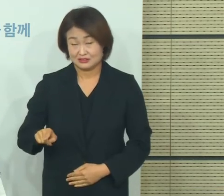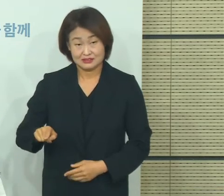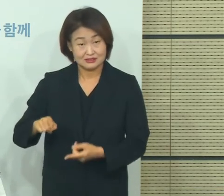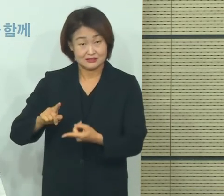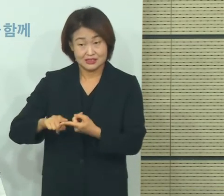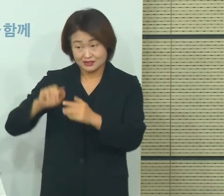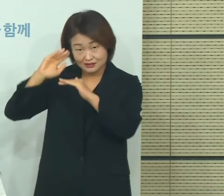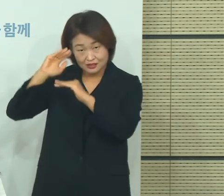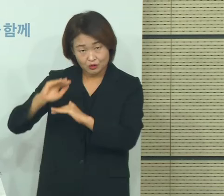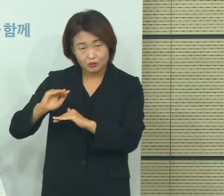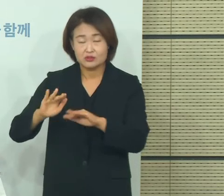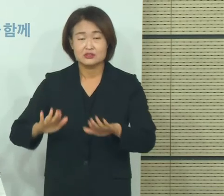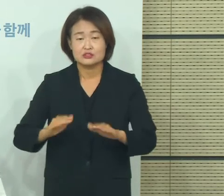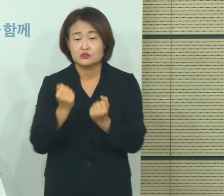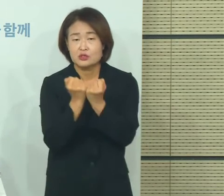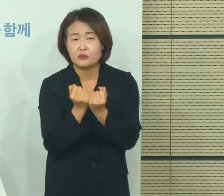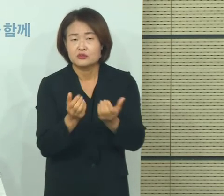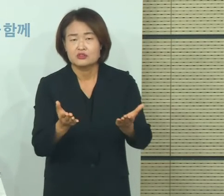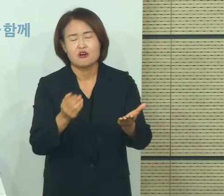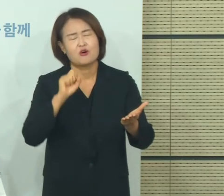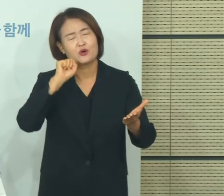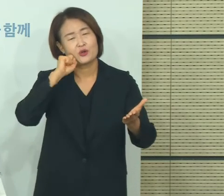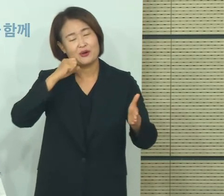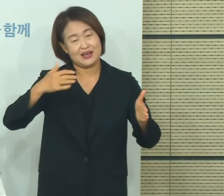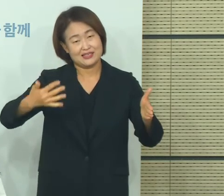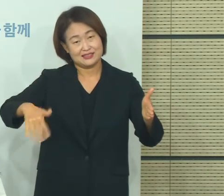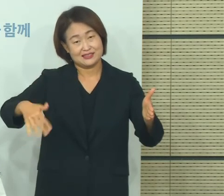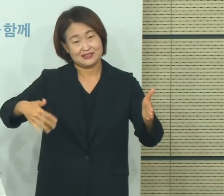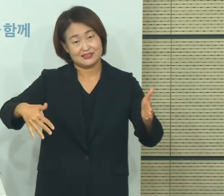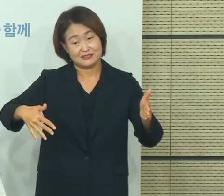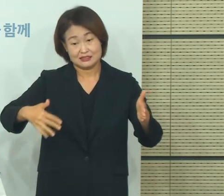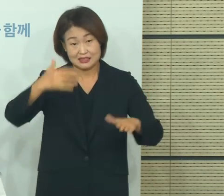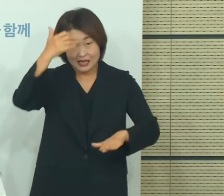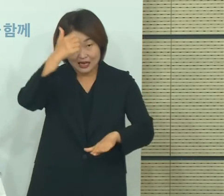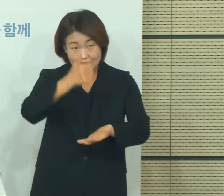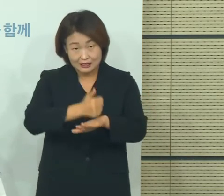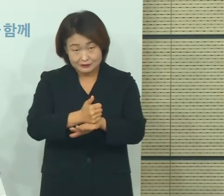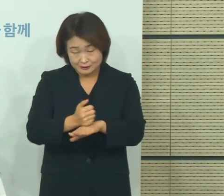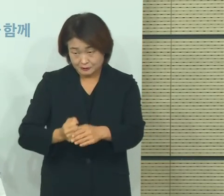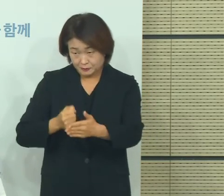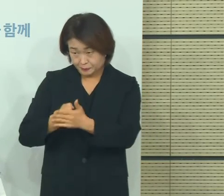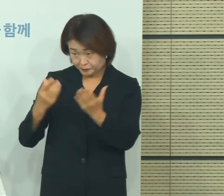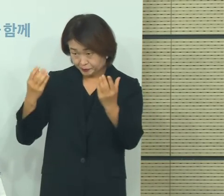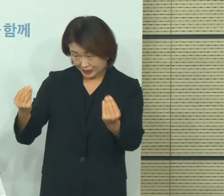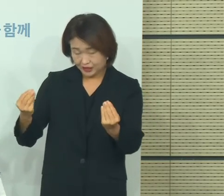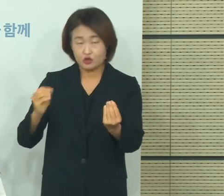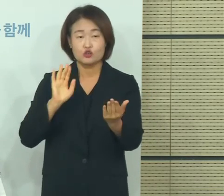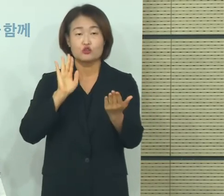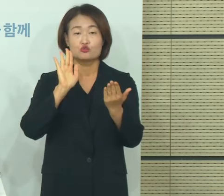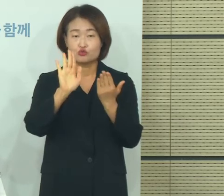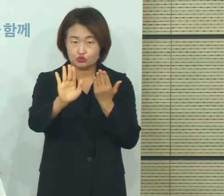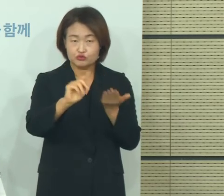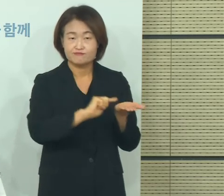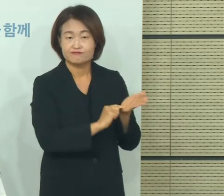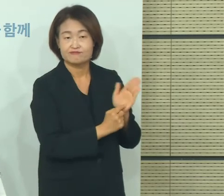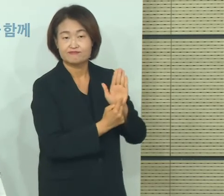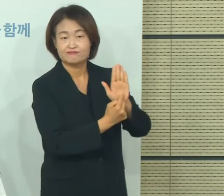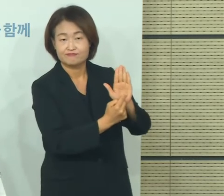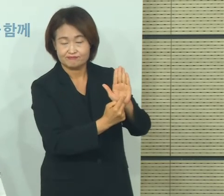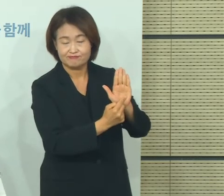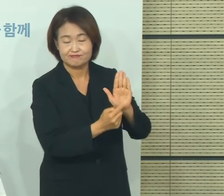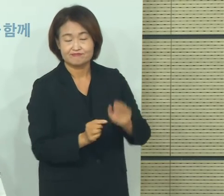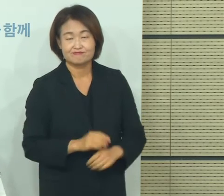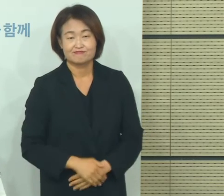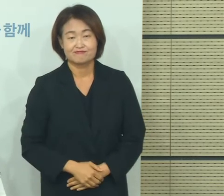자세하게 설명을 드리기는 어려울 것 같고 아마 발표가 되면 그런 부분들에 대한 어떤 반영되면 그런 부분들이 같이